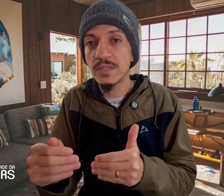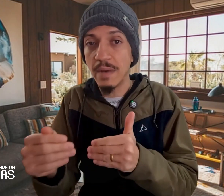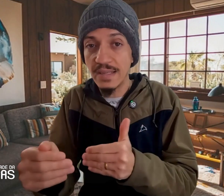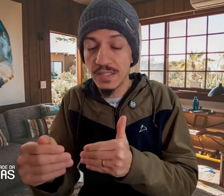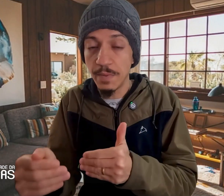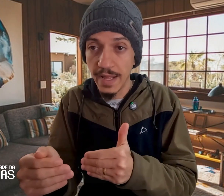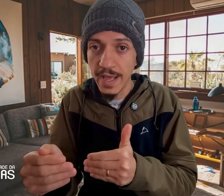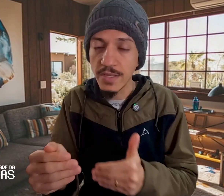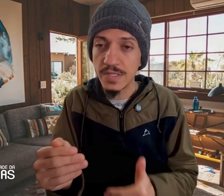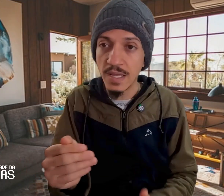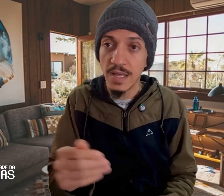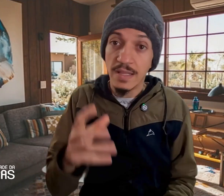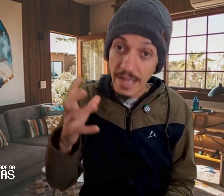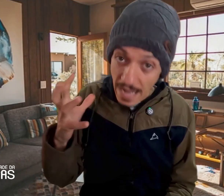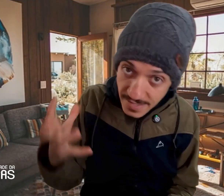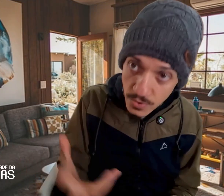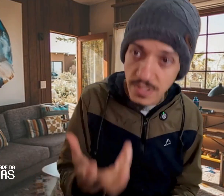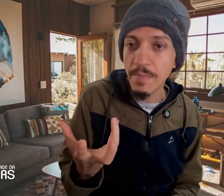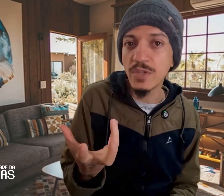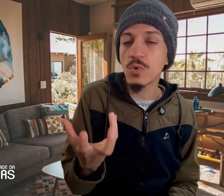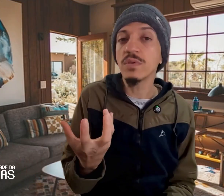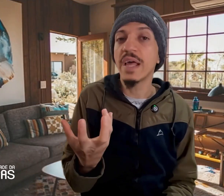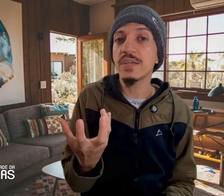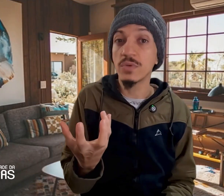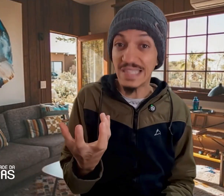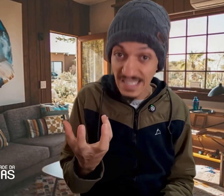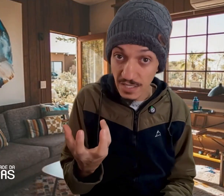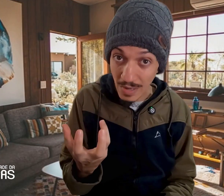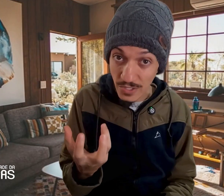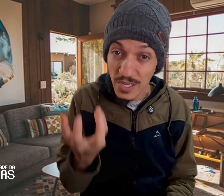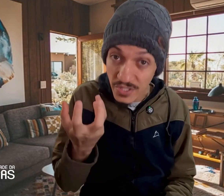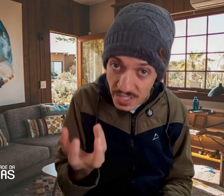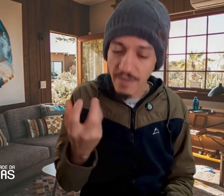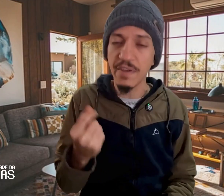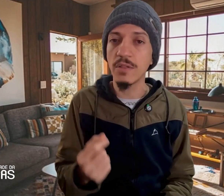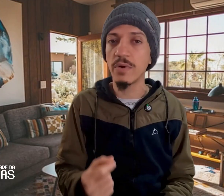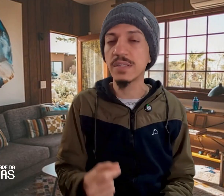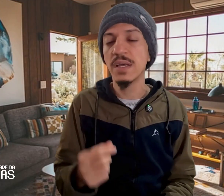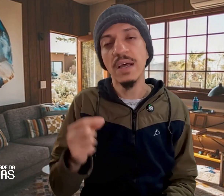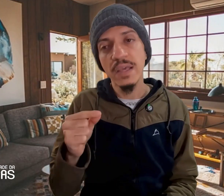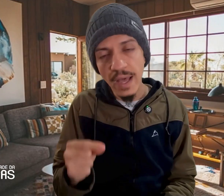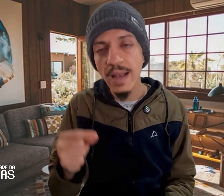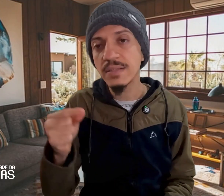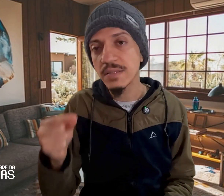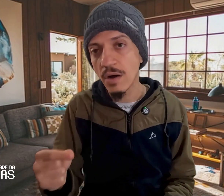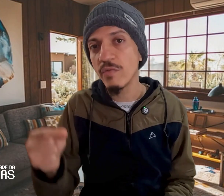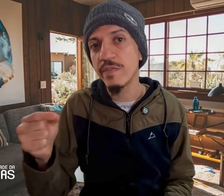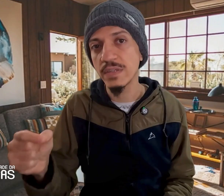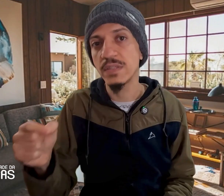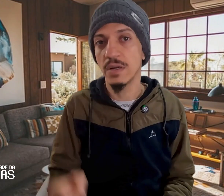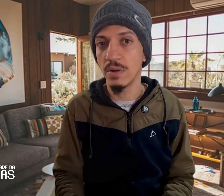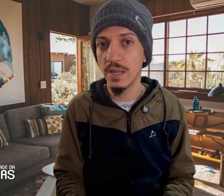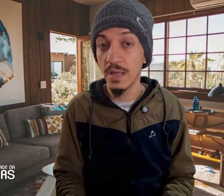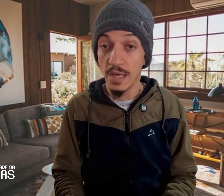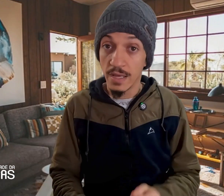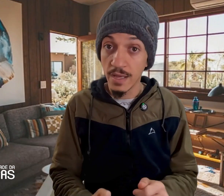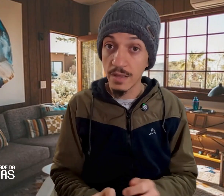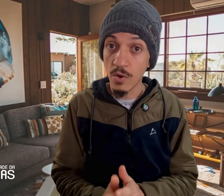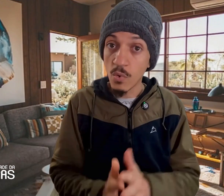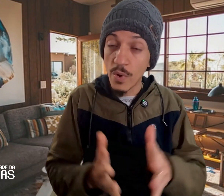mais experientes, trazem justamente contextos e situações desafiadoras que eles estão vivenciando ali. Então, com esse